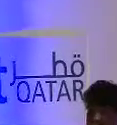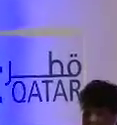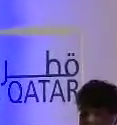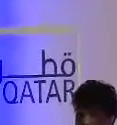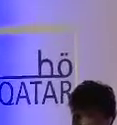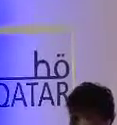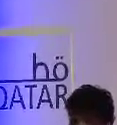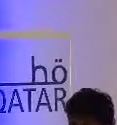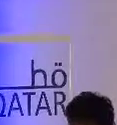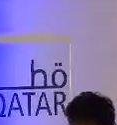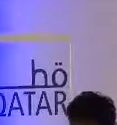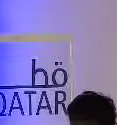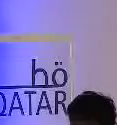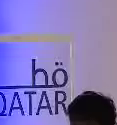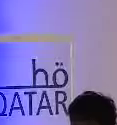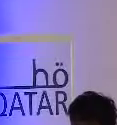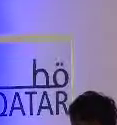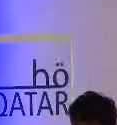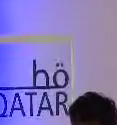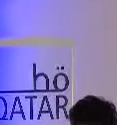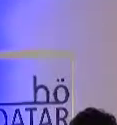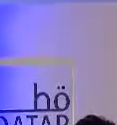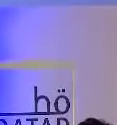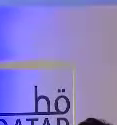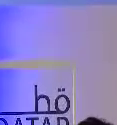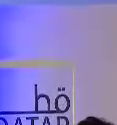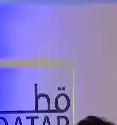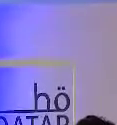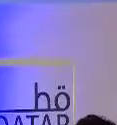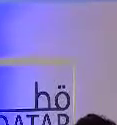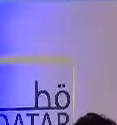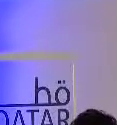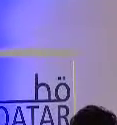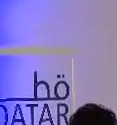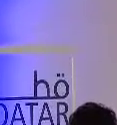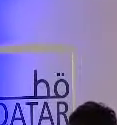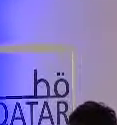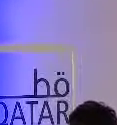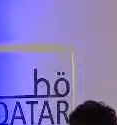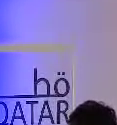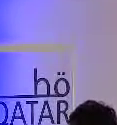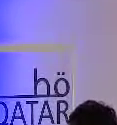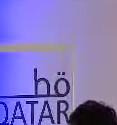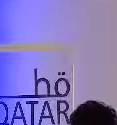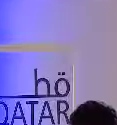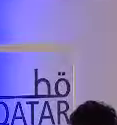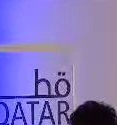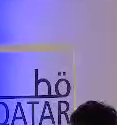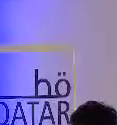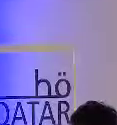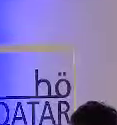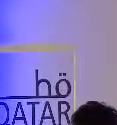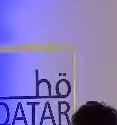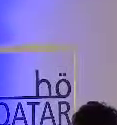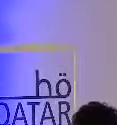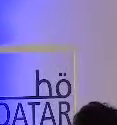الخطوة يحتاج ثلاث مكونات التي تحتاج إلى ثلاث مكونات